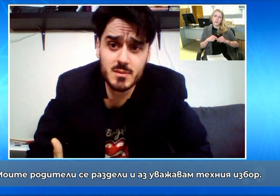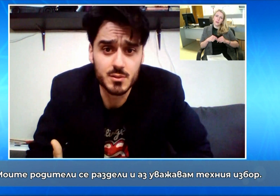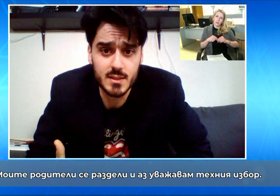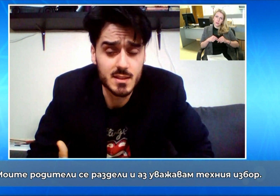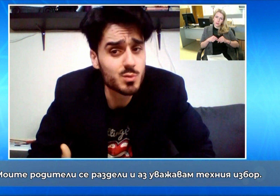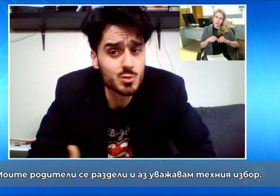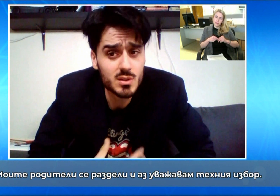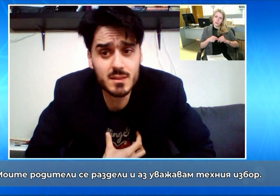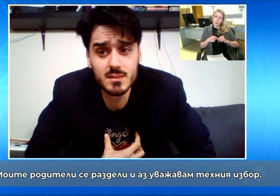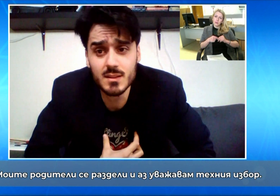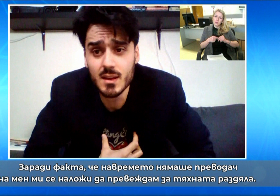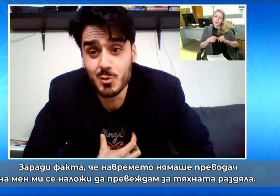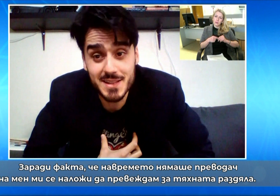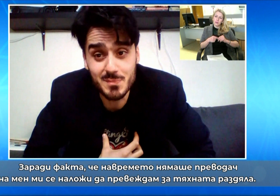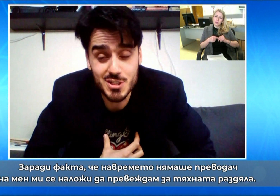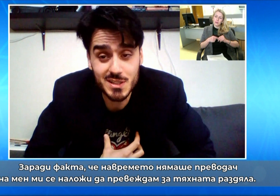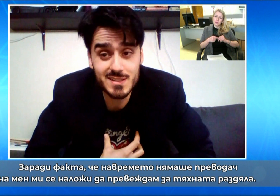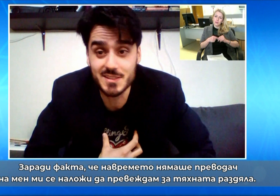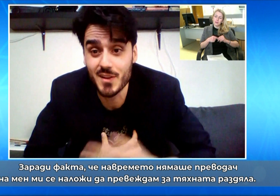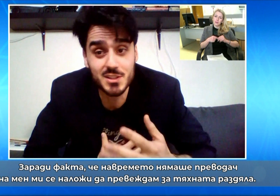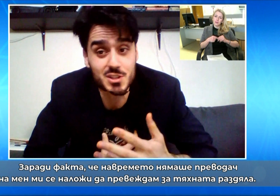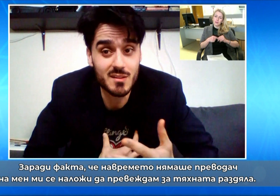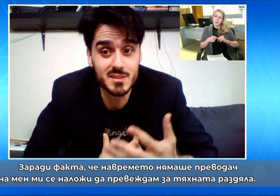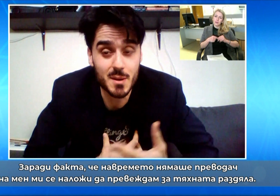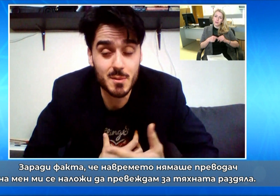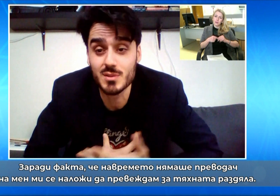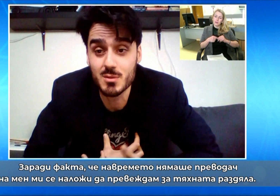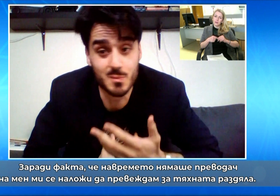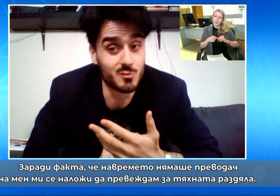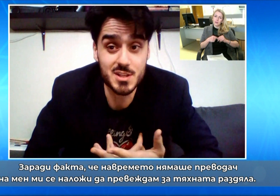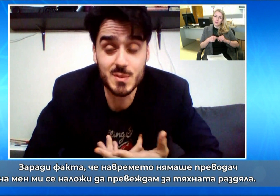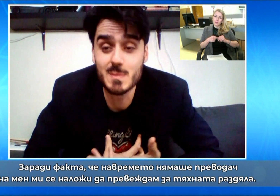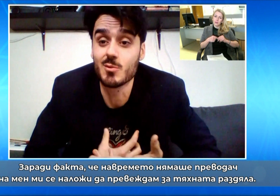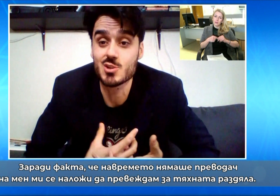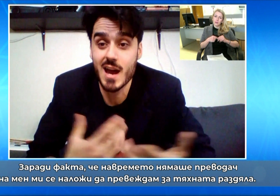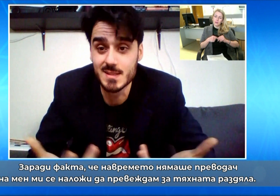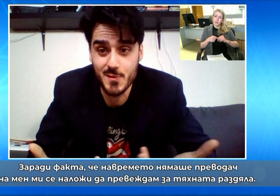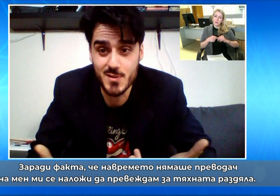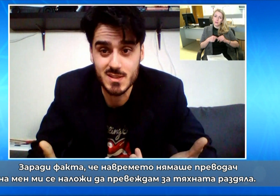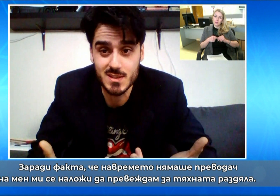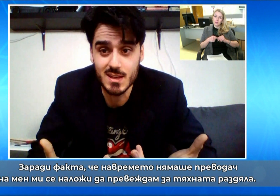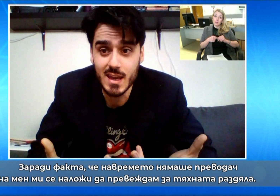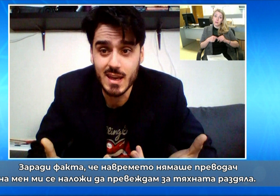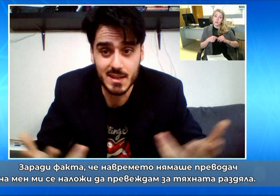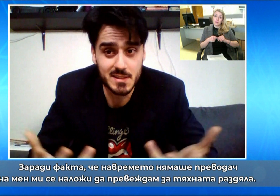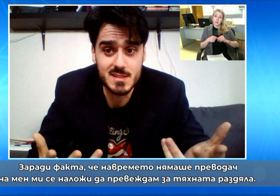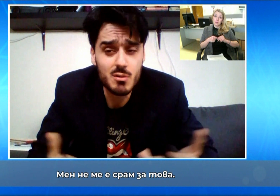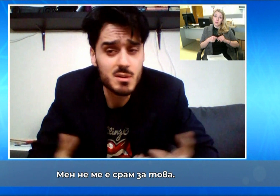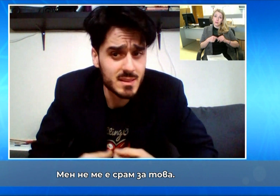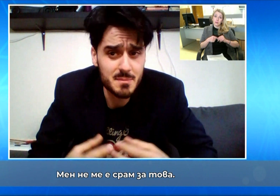техният избор. Но на мен, поради тази причина, заради пакта, че тогава на времето няма че право отача, на мен ми се наложи аз да превеждам за тяхната раздяла. И мен не ме е